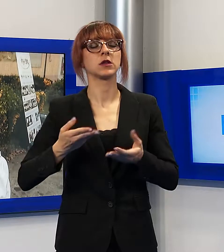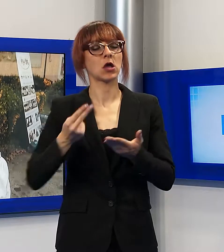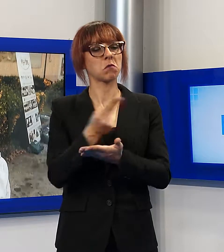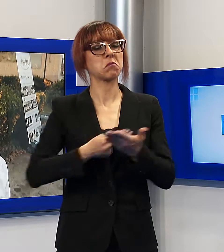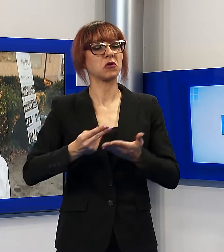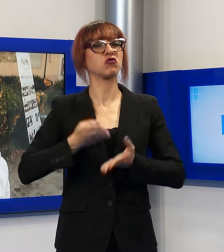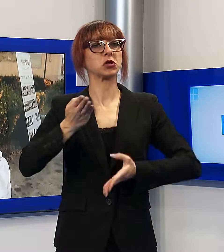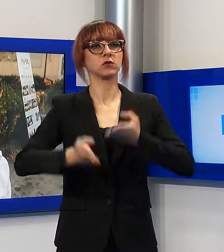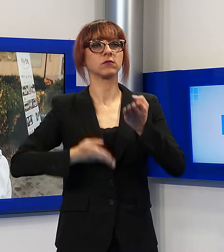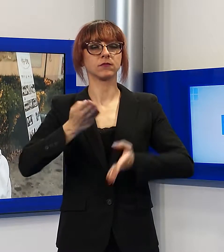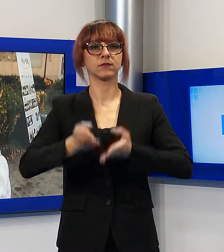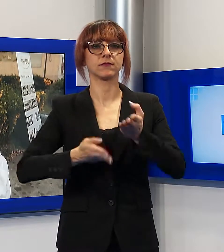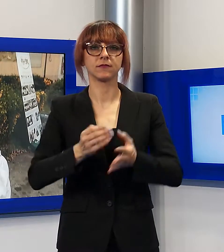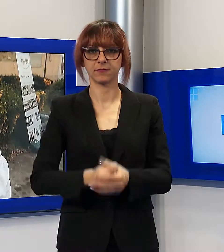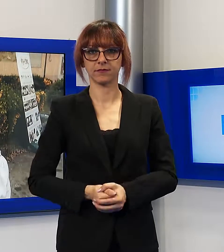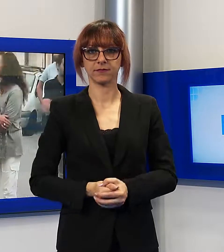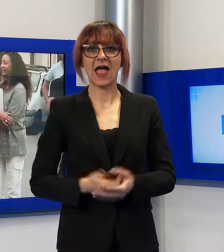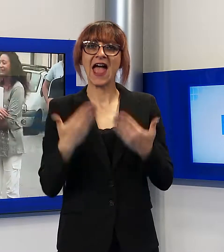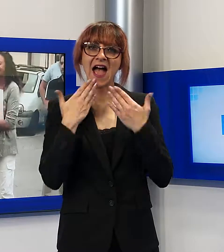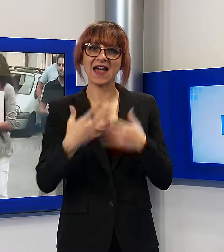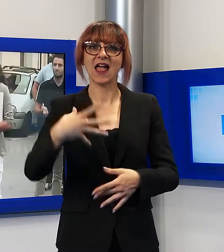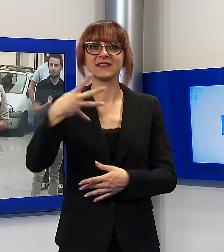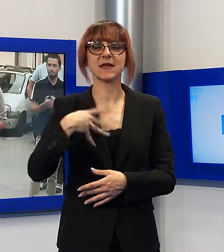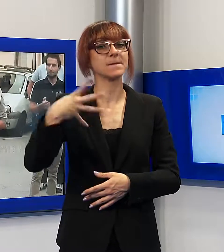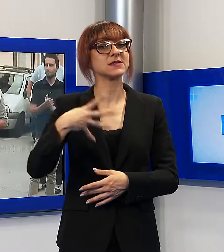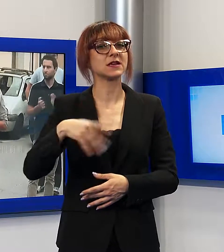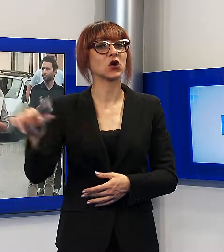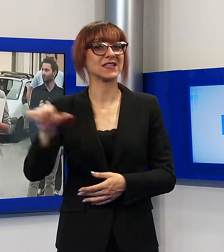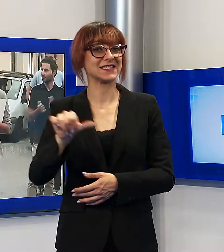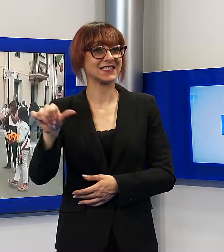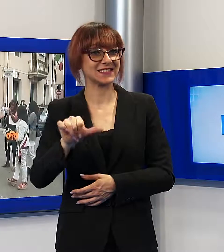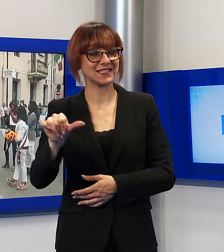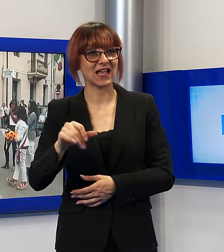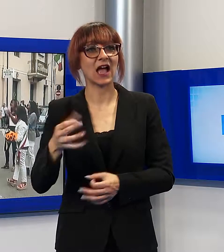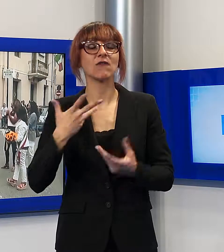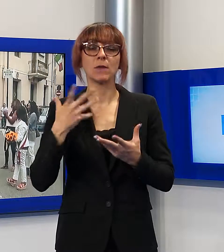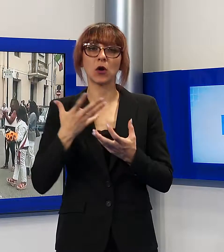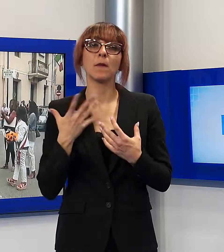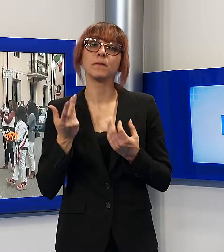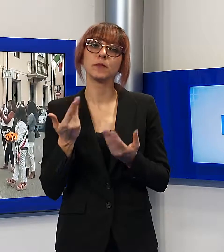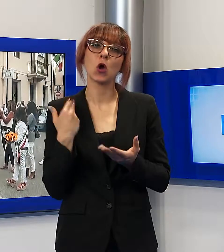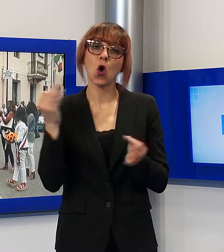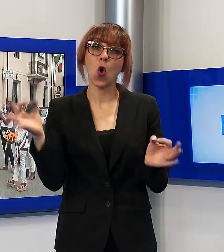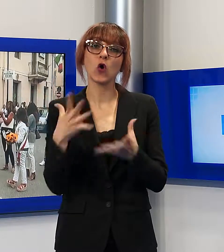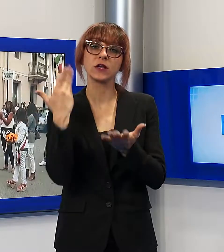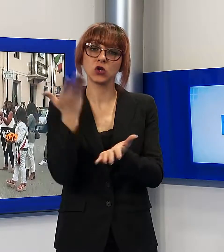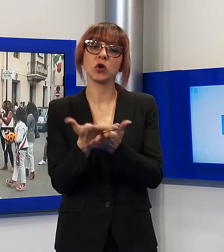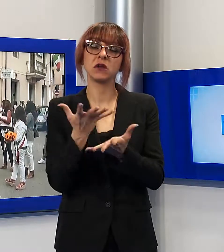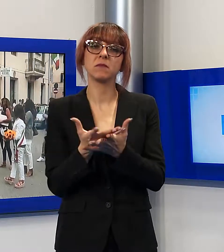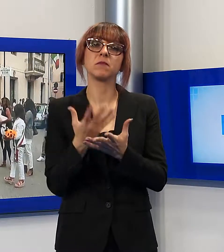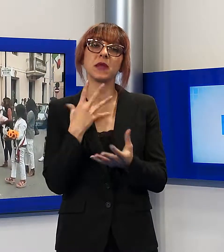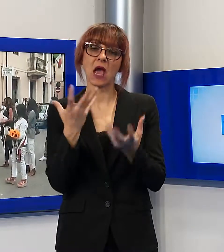questo progetto e grazie alla misericordia di Massarò, di Stiava, che ha accolto questa opportunità.